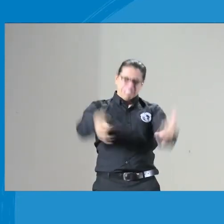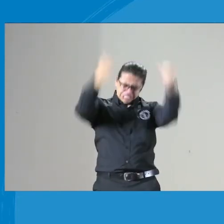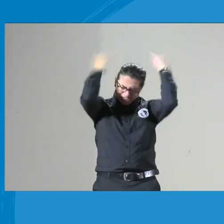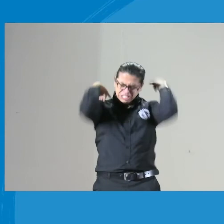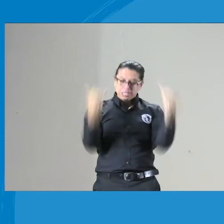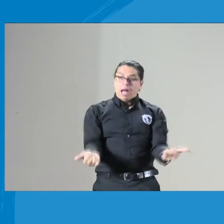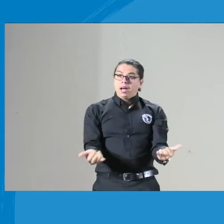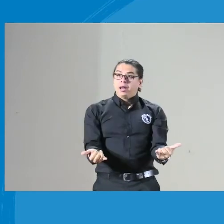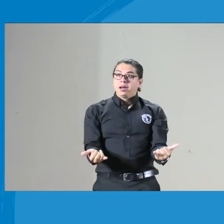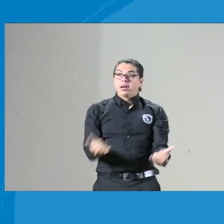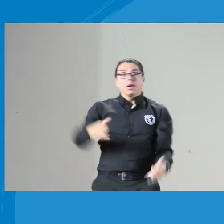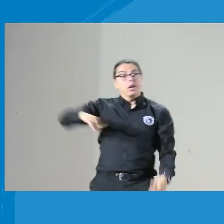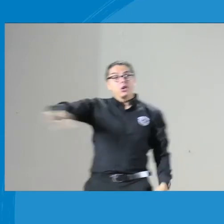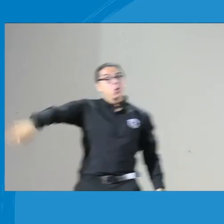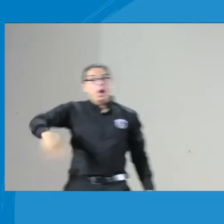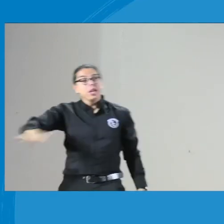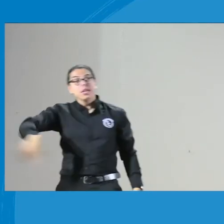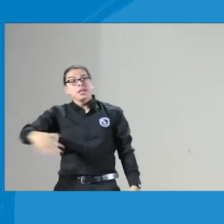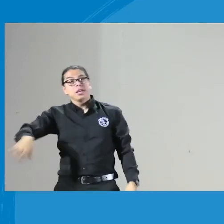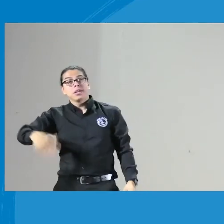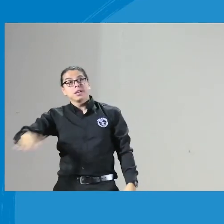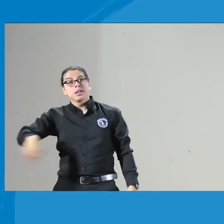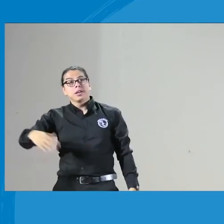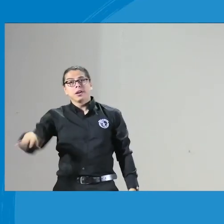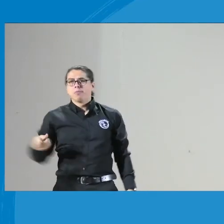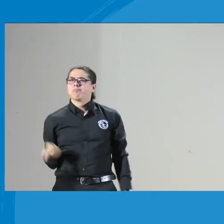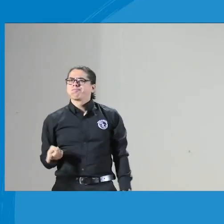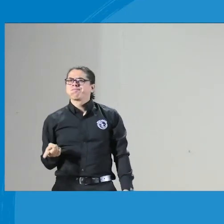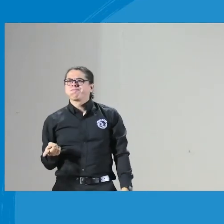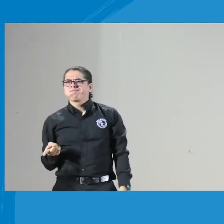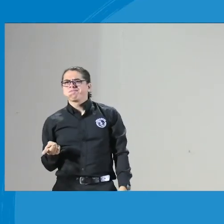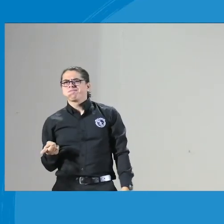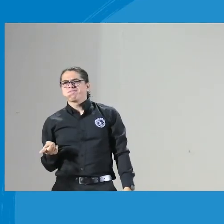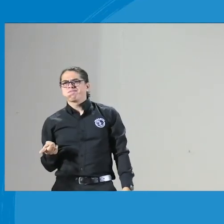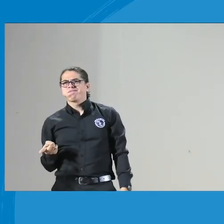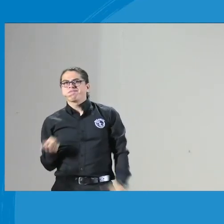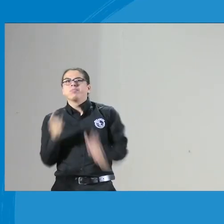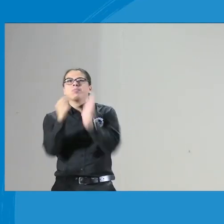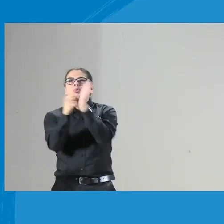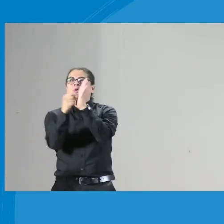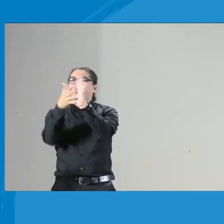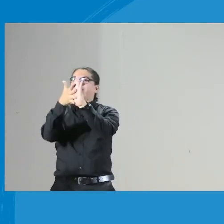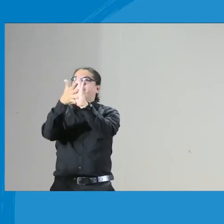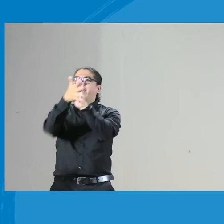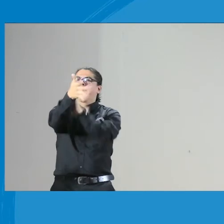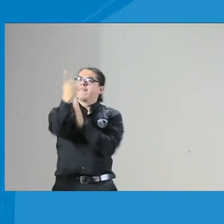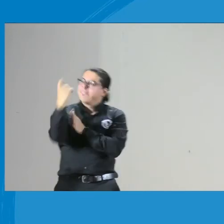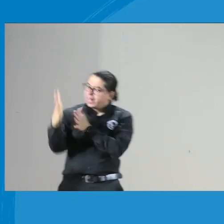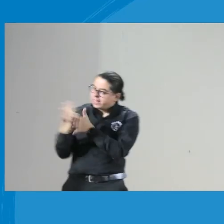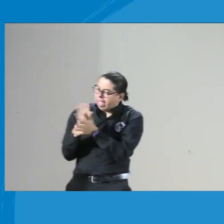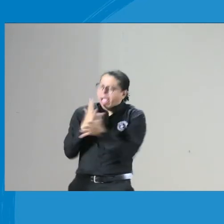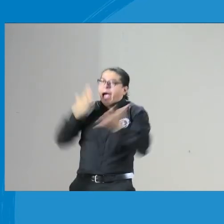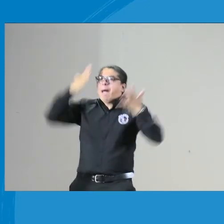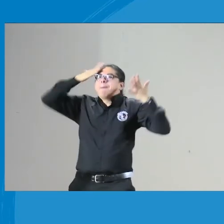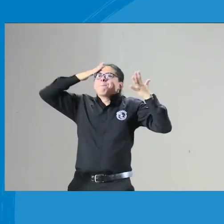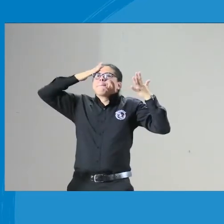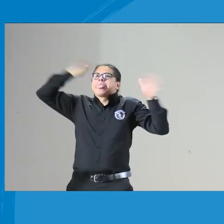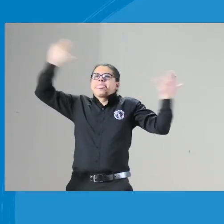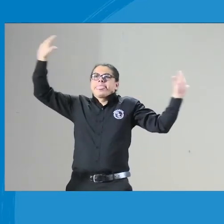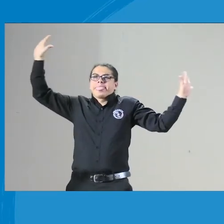haya un código de ética pero era que no lo había no hay ese código ahí está entonces